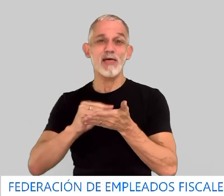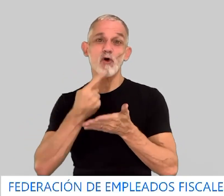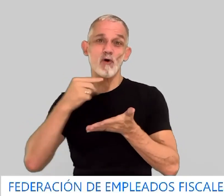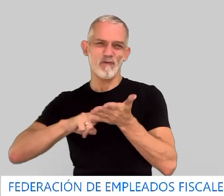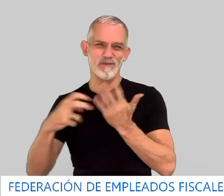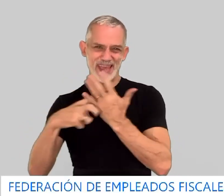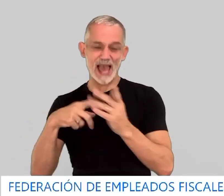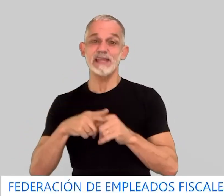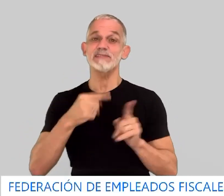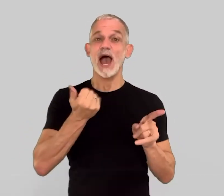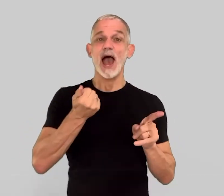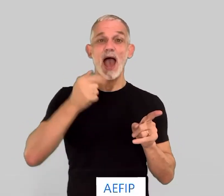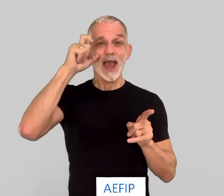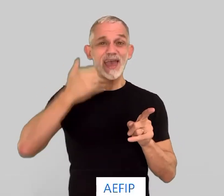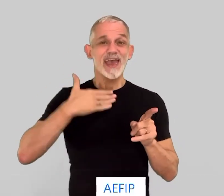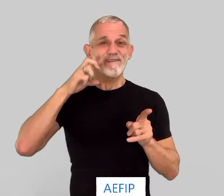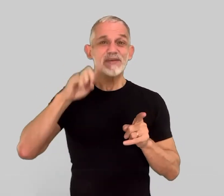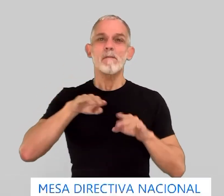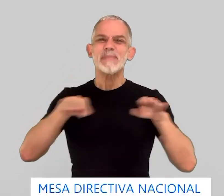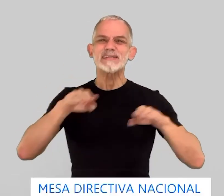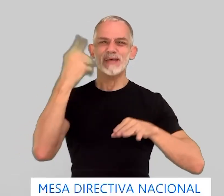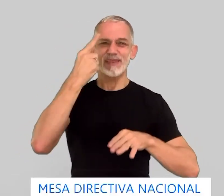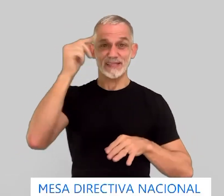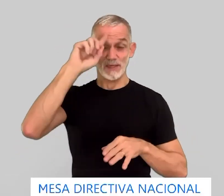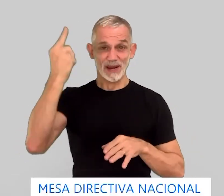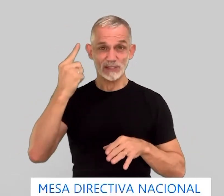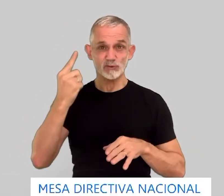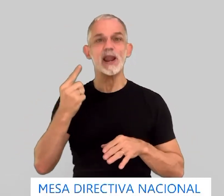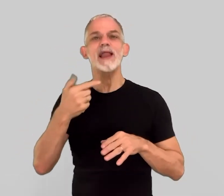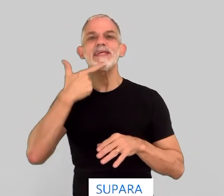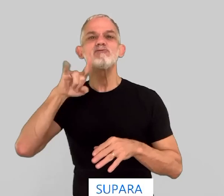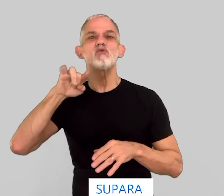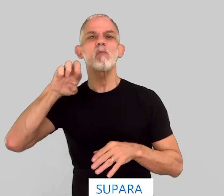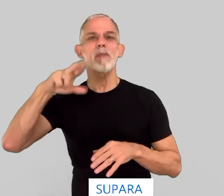Fiscales, AFIP, Mesa Directiva Nacional, SUPARA.